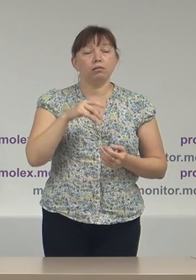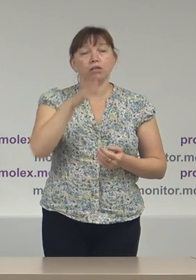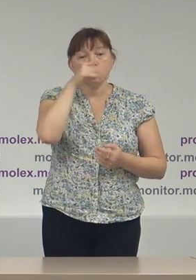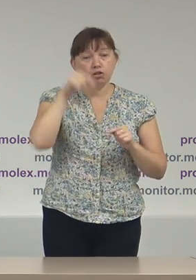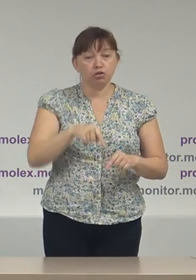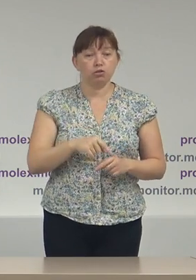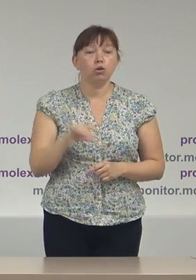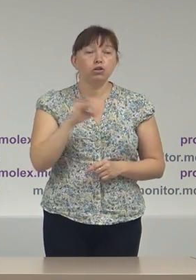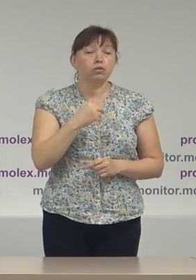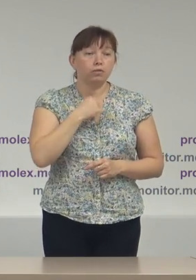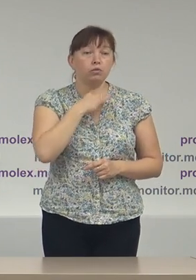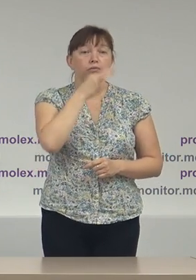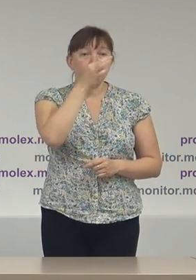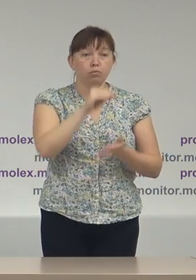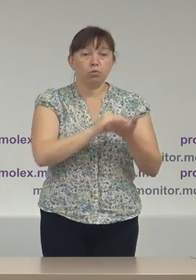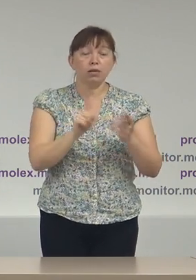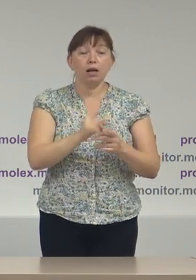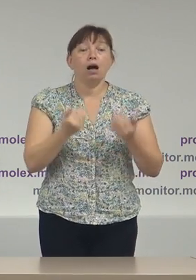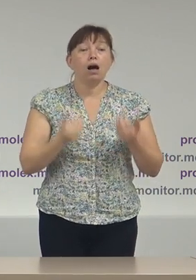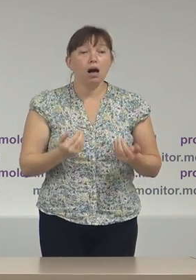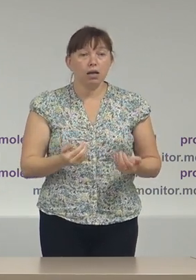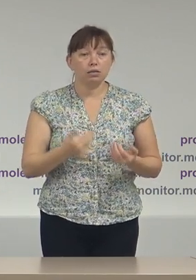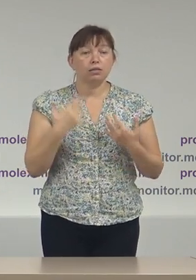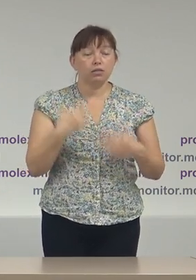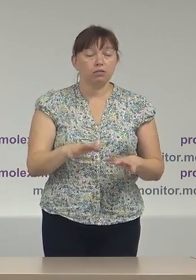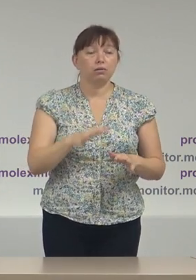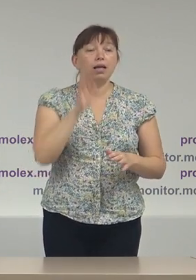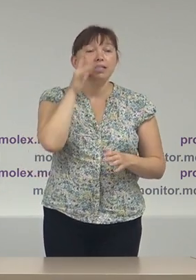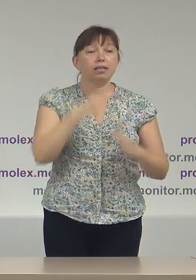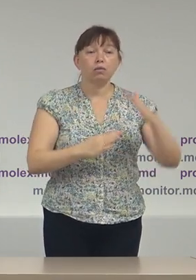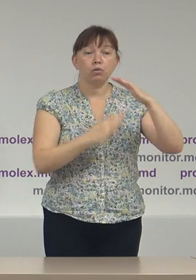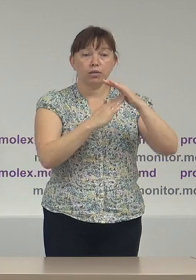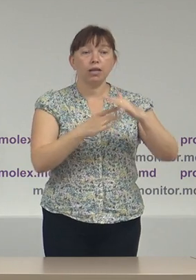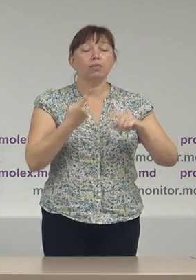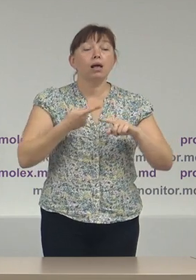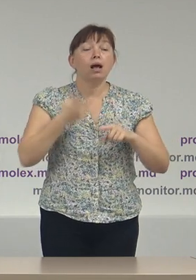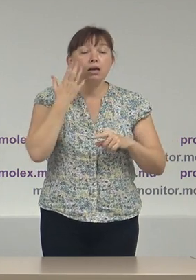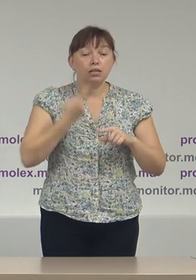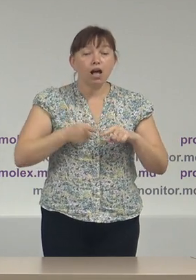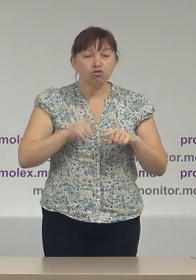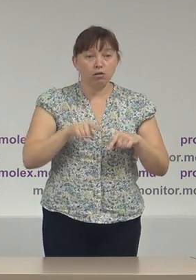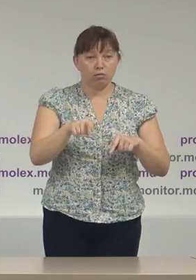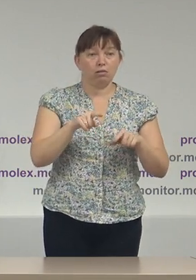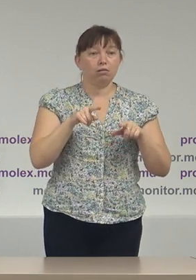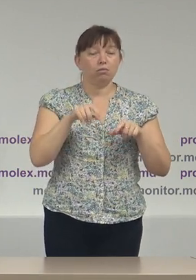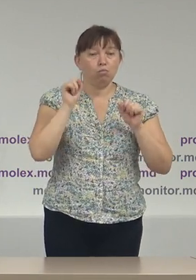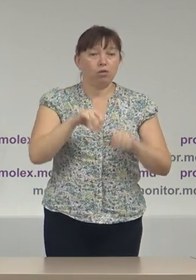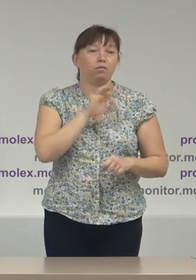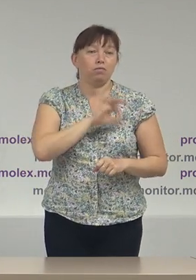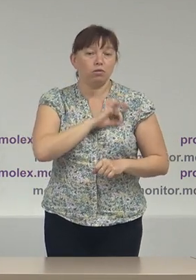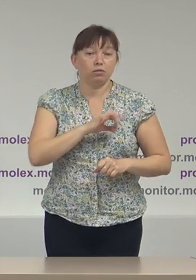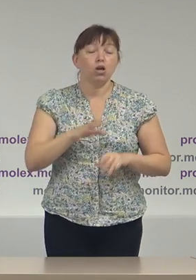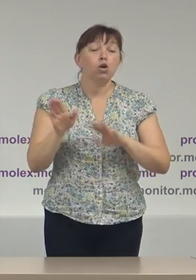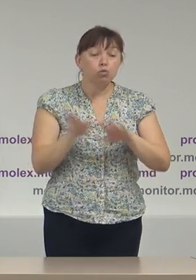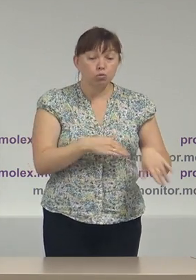dată, țin să atragă atenția că astăzi este termenul nu limită când această procedură mai poate fi utilizată. După această